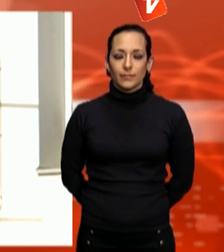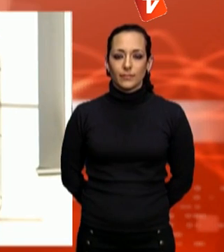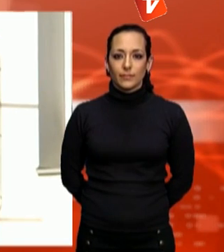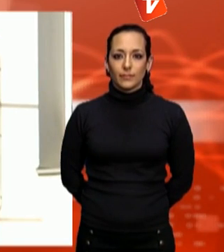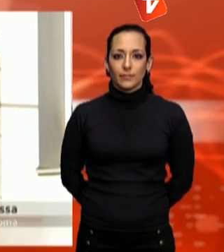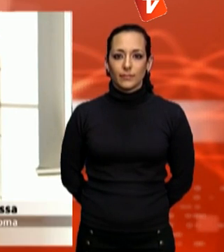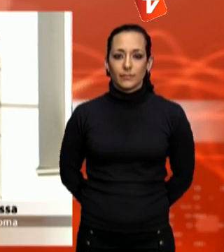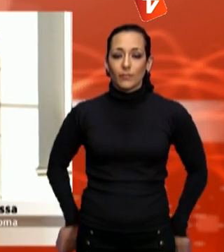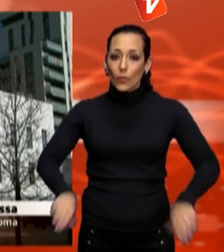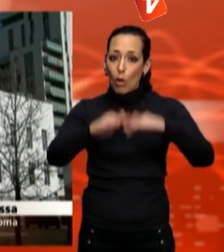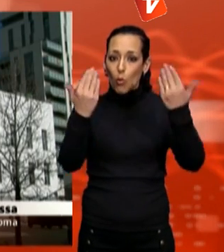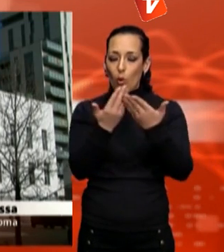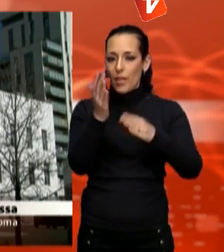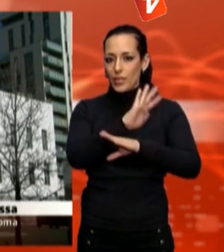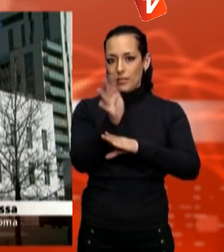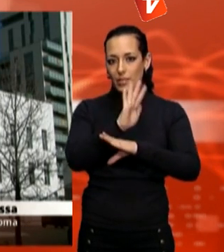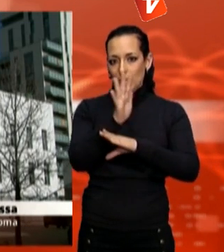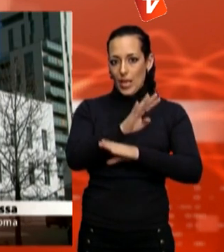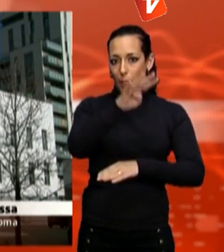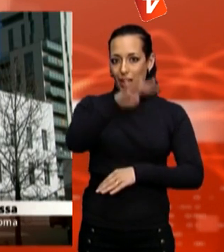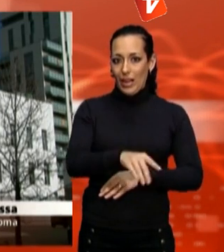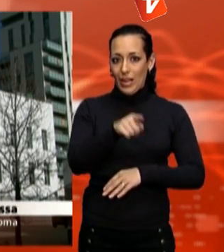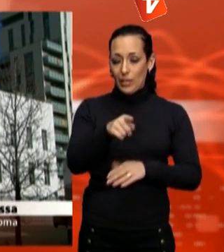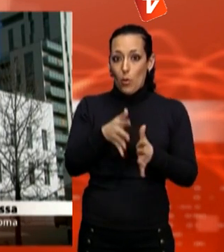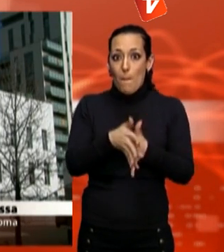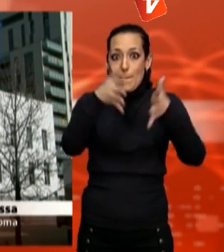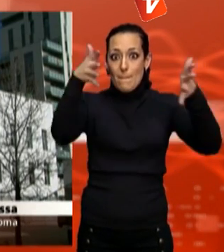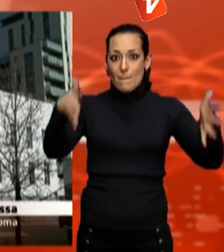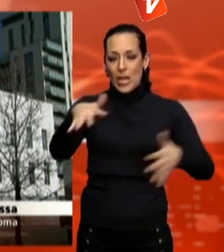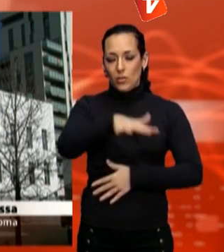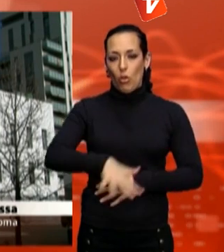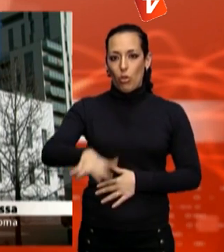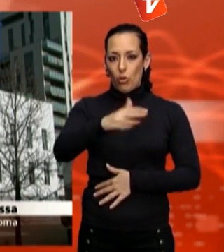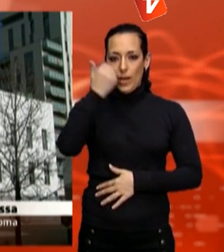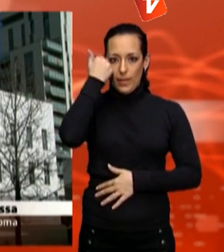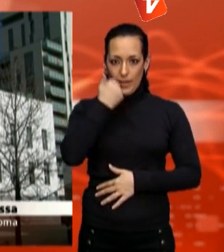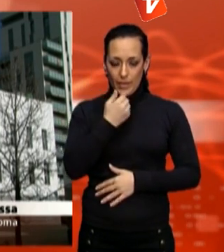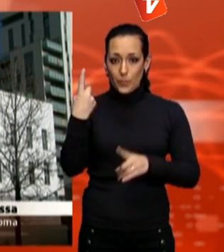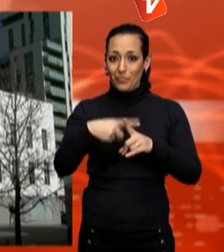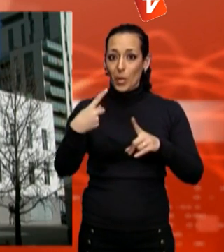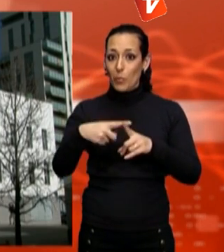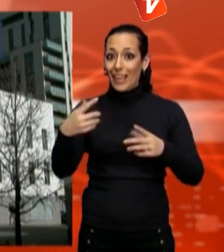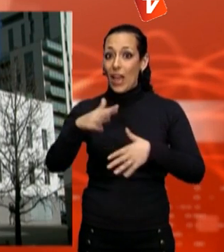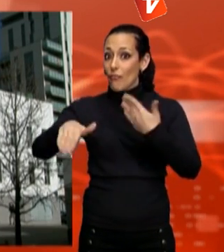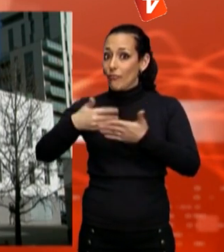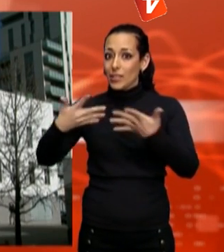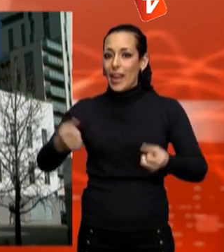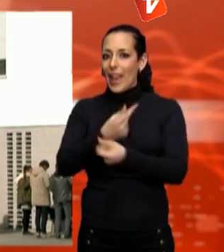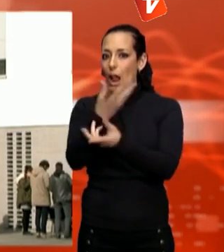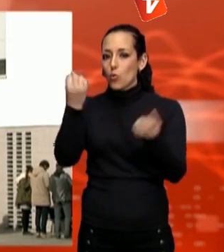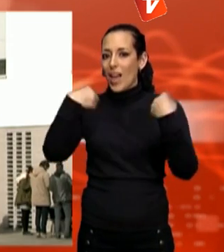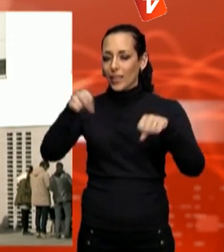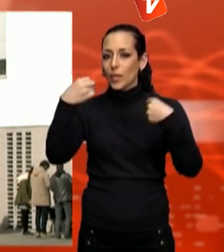L'escac, l'escola de cinema de Catalunya, amplia les seves instal·lacions a Terrassa amb el trasllat de part de les activitats que ara s'estan fent a Barcelona.